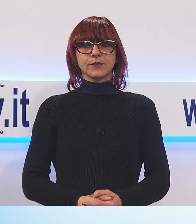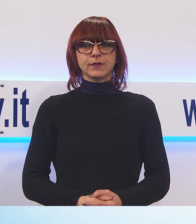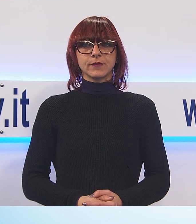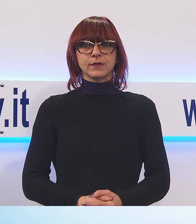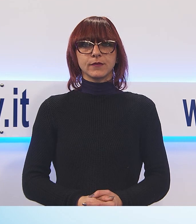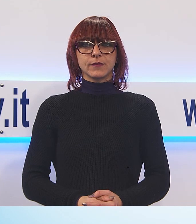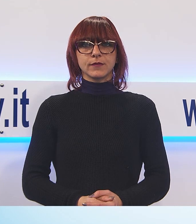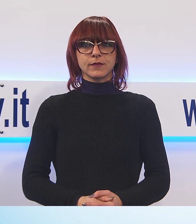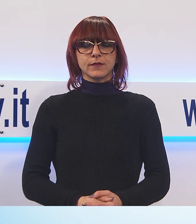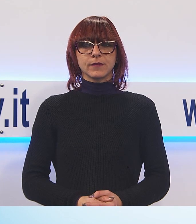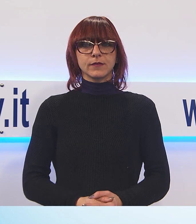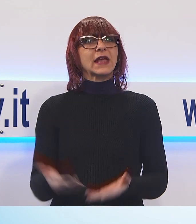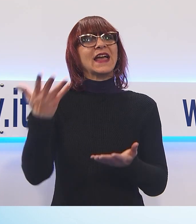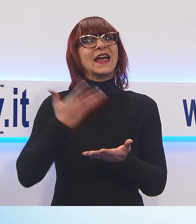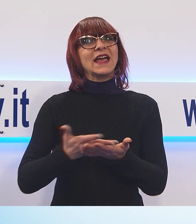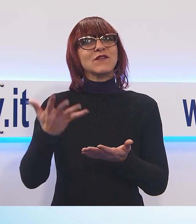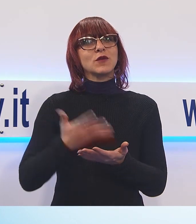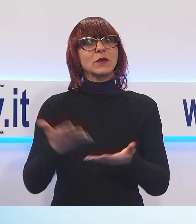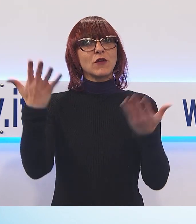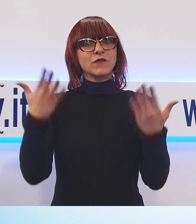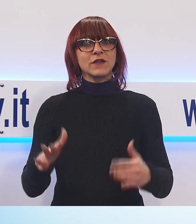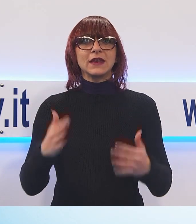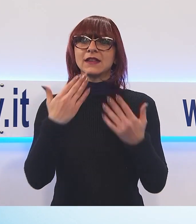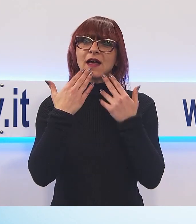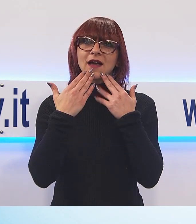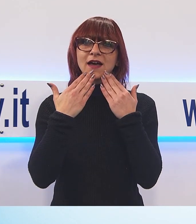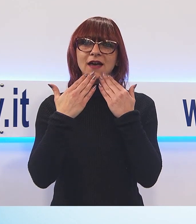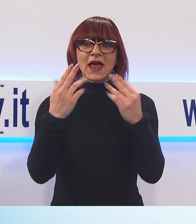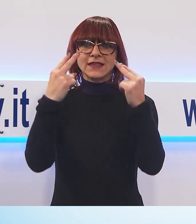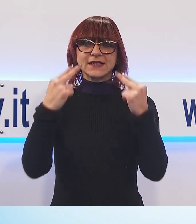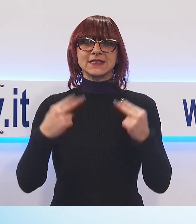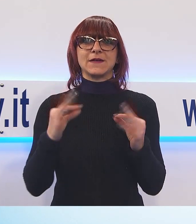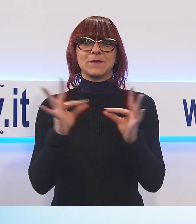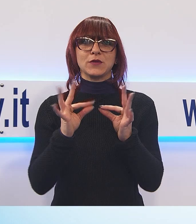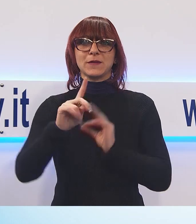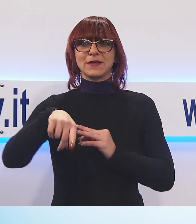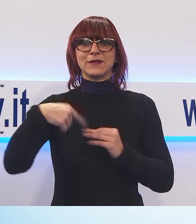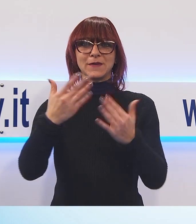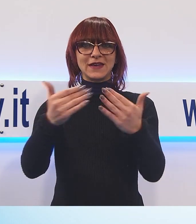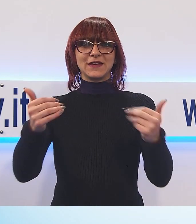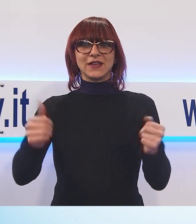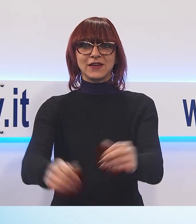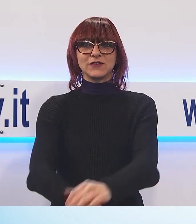Si chiude qui la prima parte del TG Noi breve interruzione pubblicitaria subito dopo le notizie sportive.